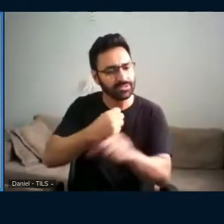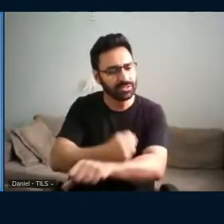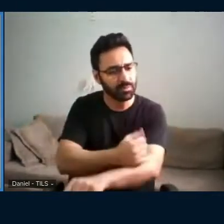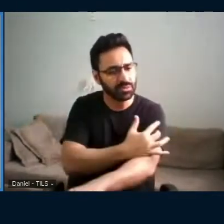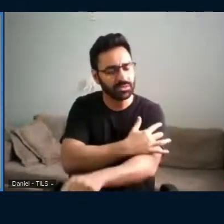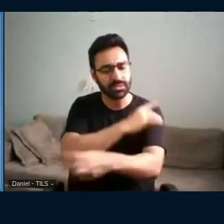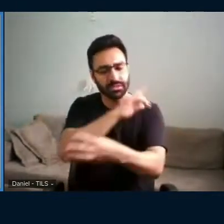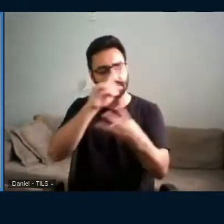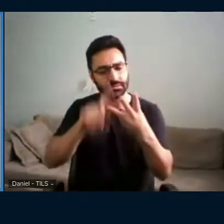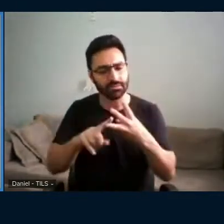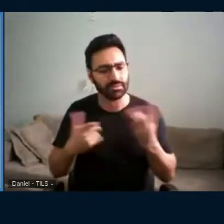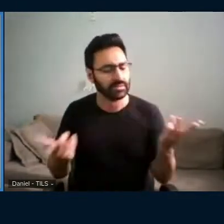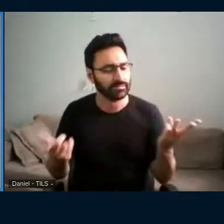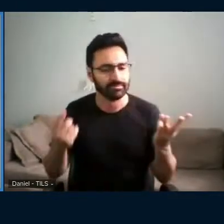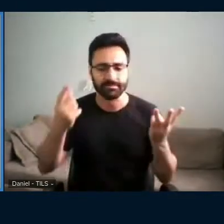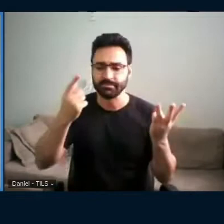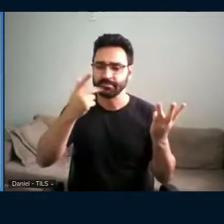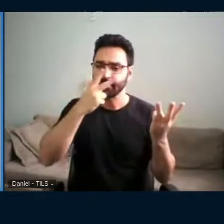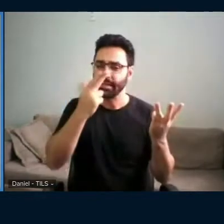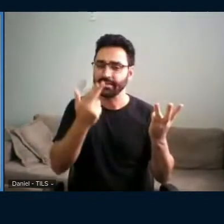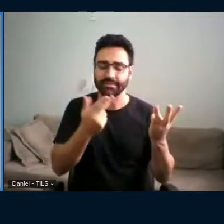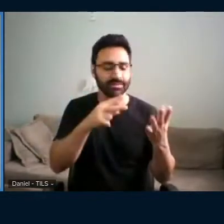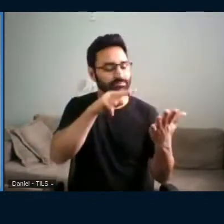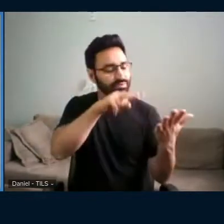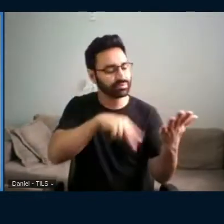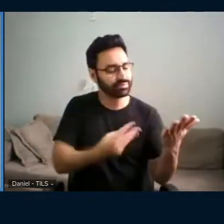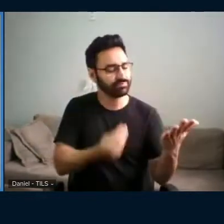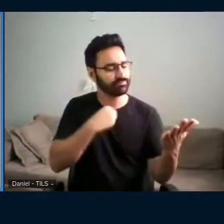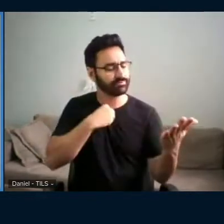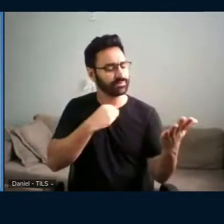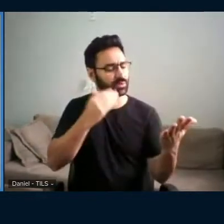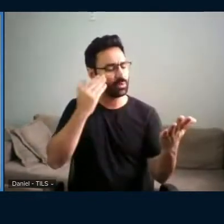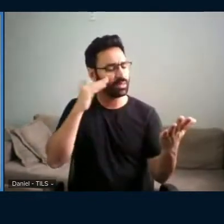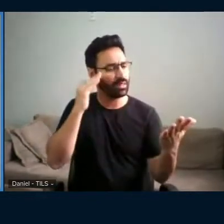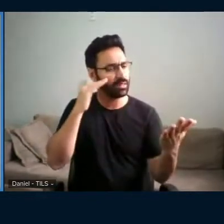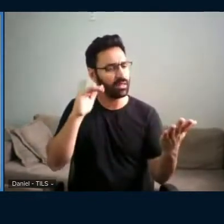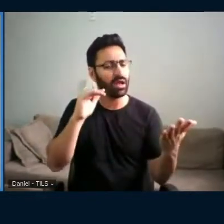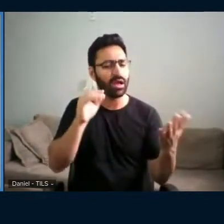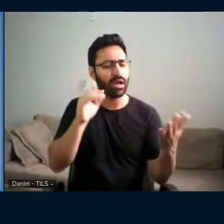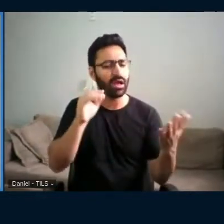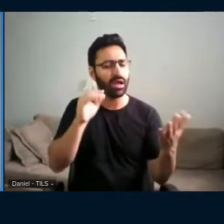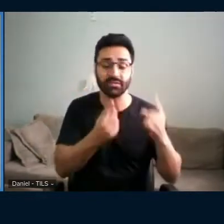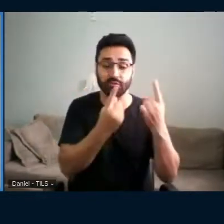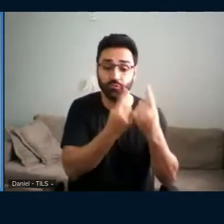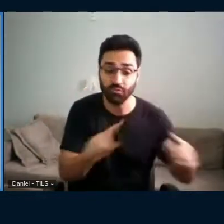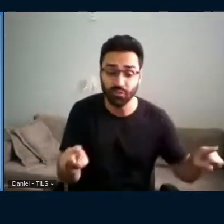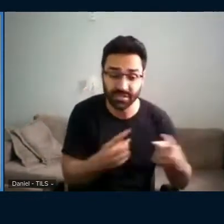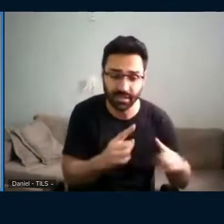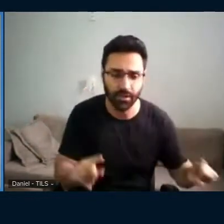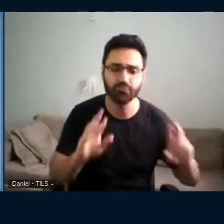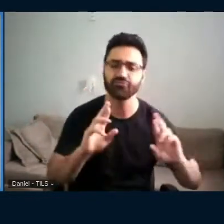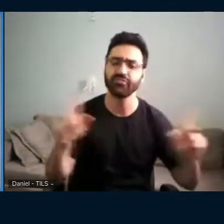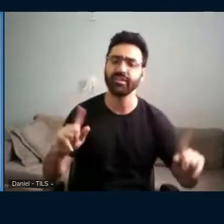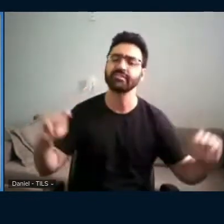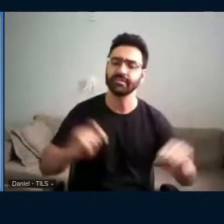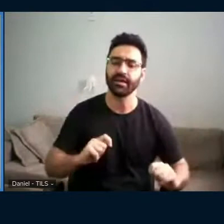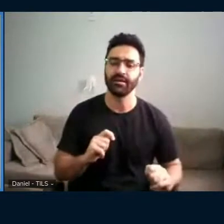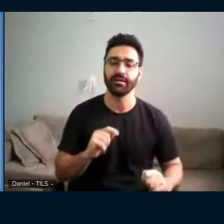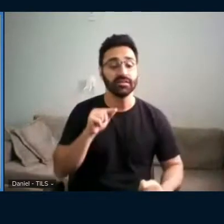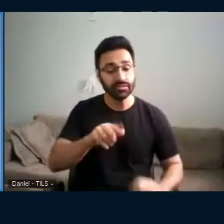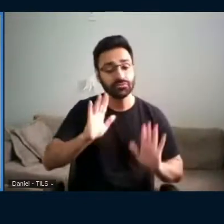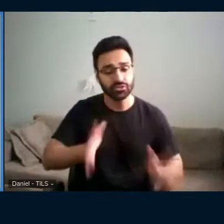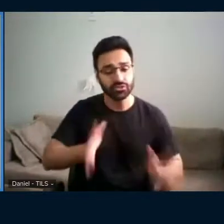foi me inspirando formas de entender que uma educação musical diferente é possível, e isso já está sendo